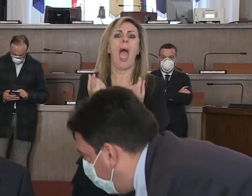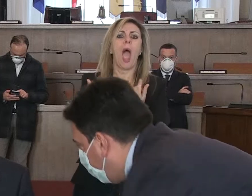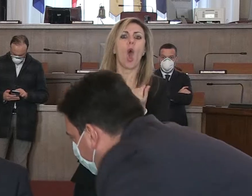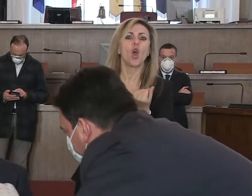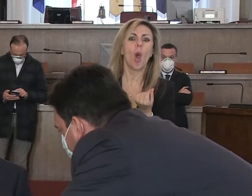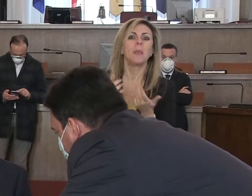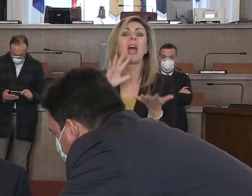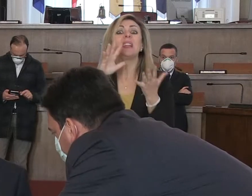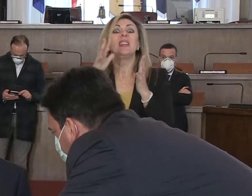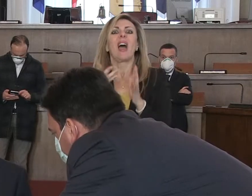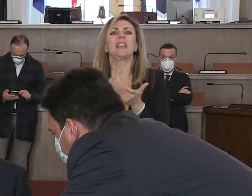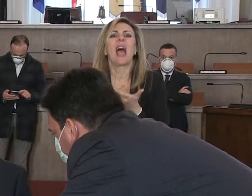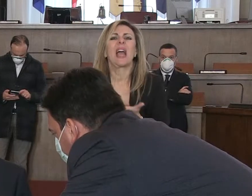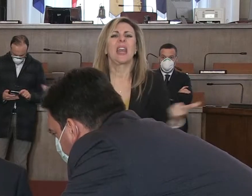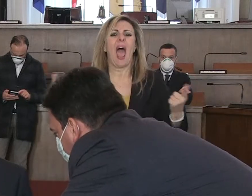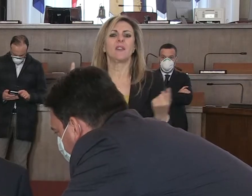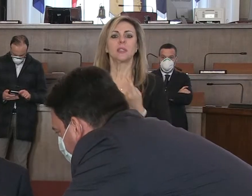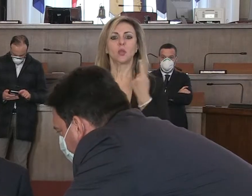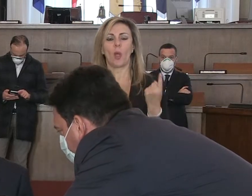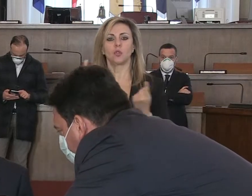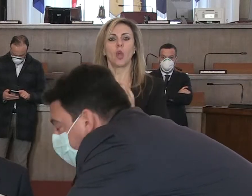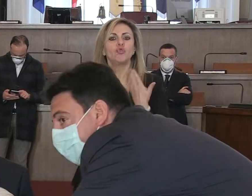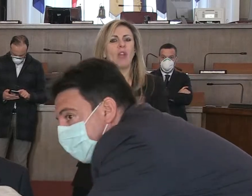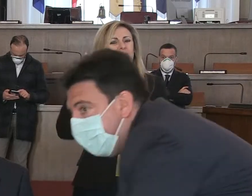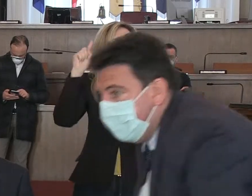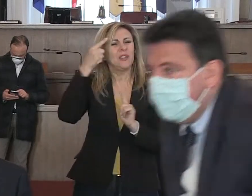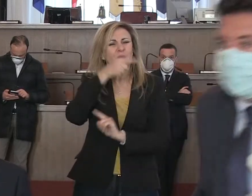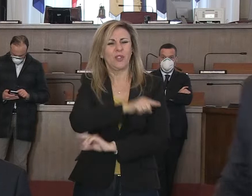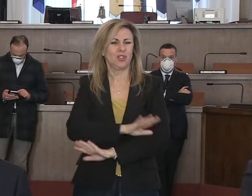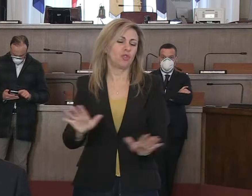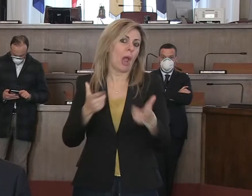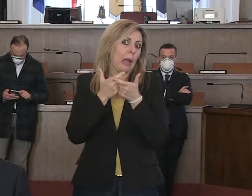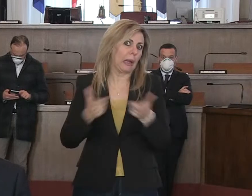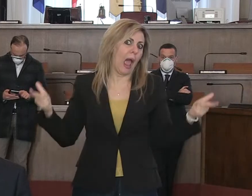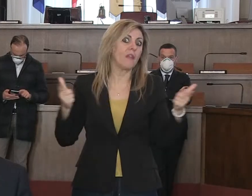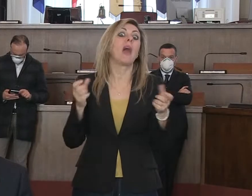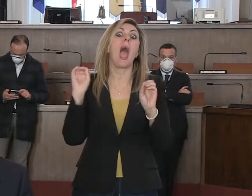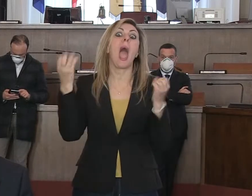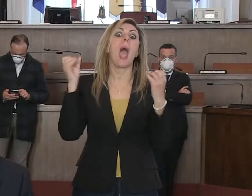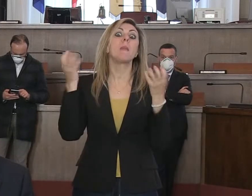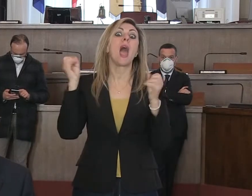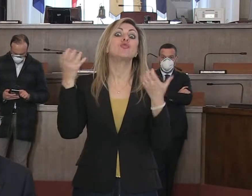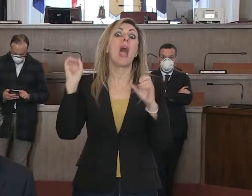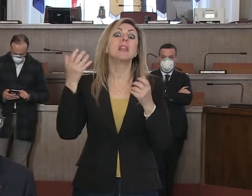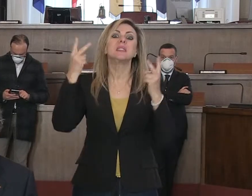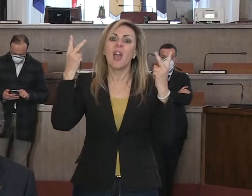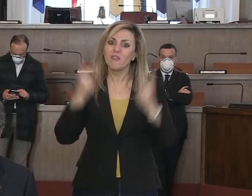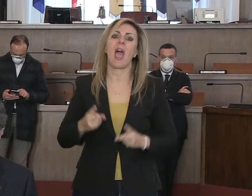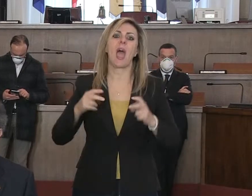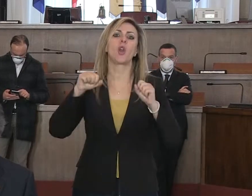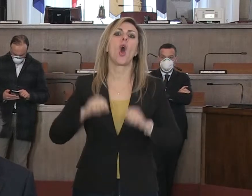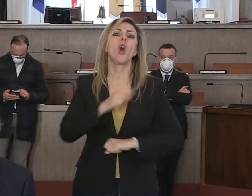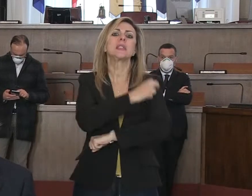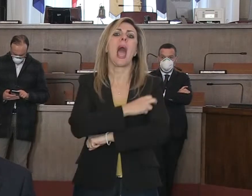aggravando una situazione già difficile perché insieme all'emergenza sanitaria ormai siamo anche in piena